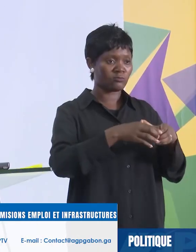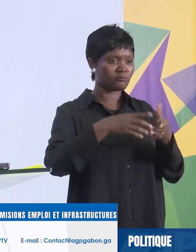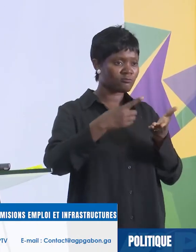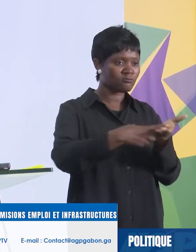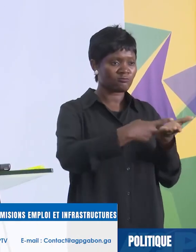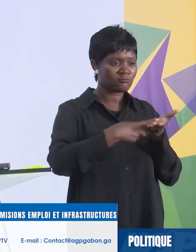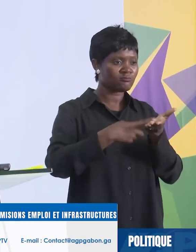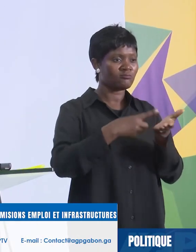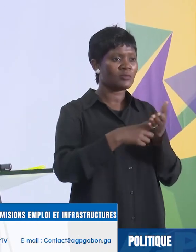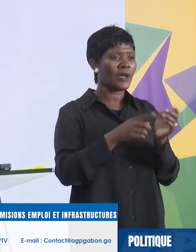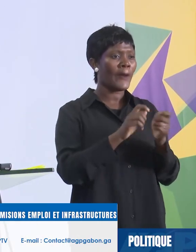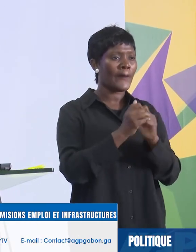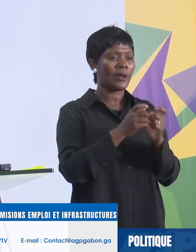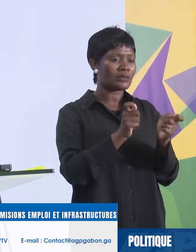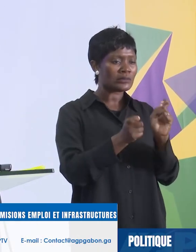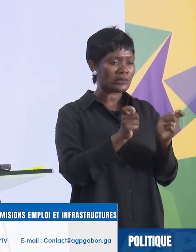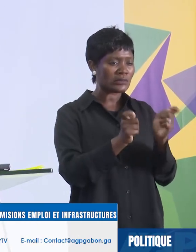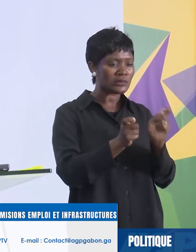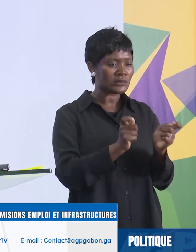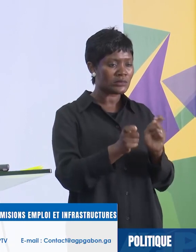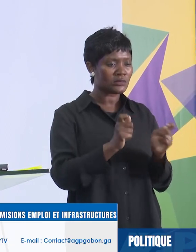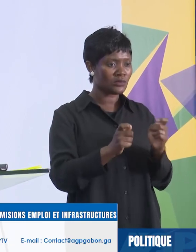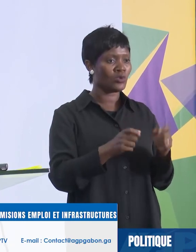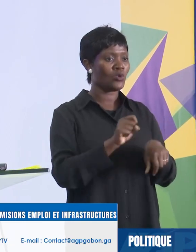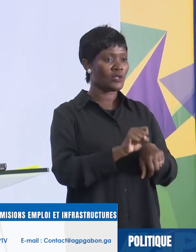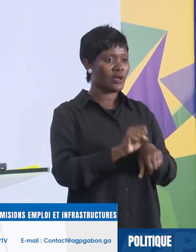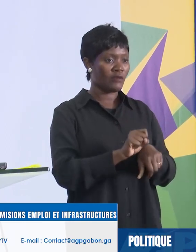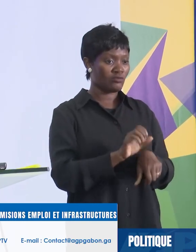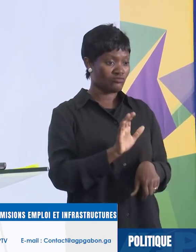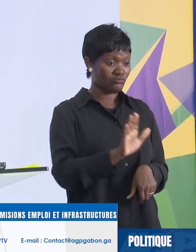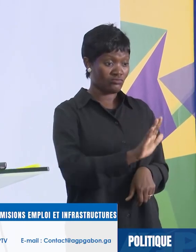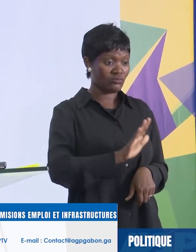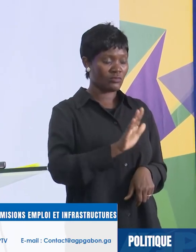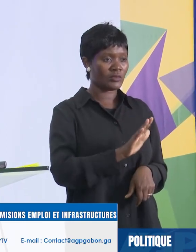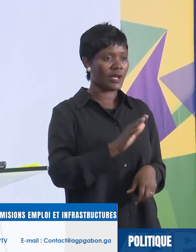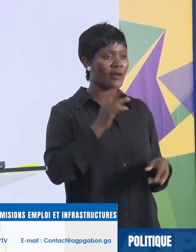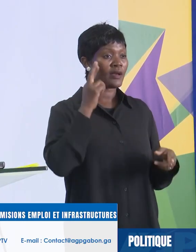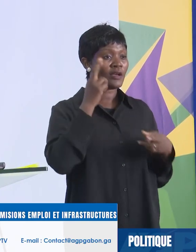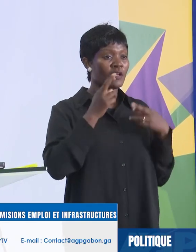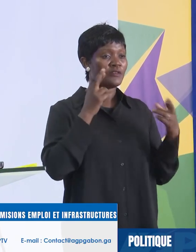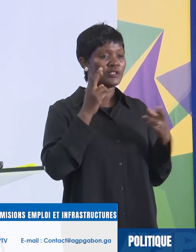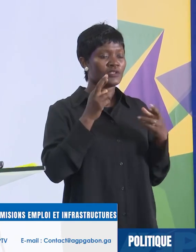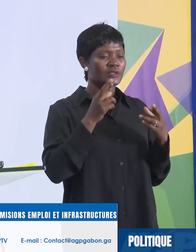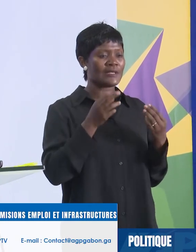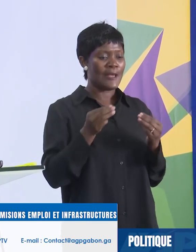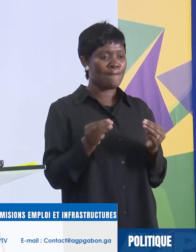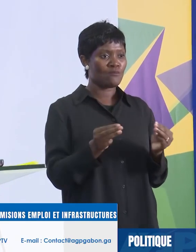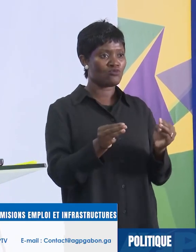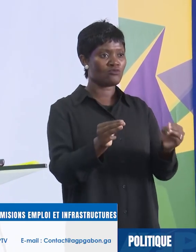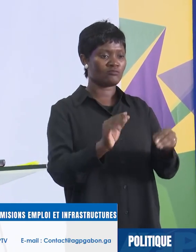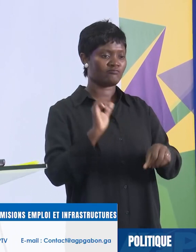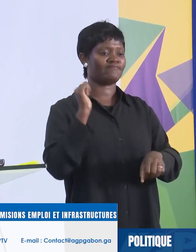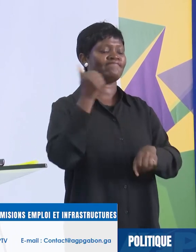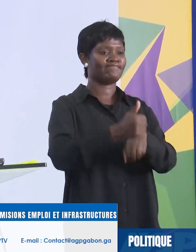des modifications à apporter au pôle de travail s'est appesantit sur les mesures à mettre en œuvre